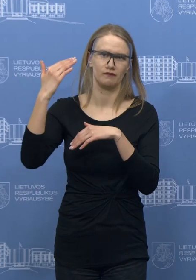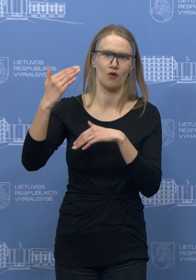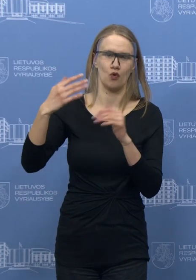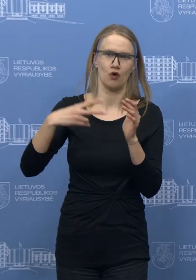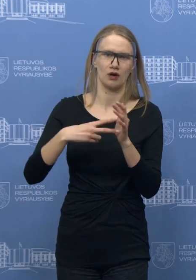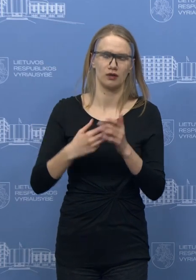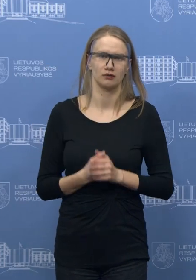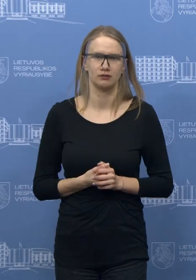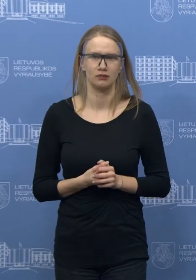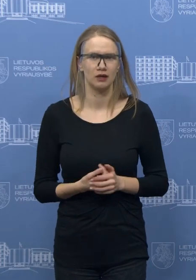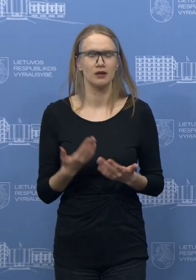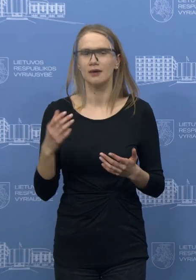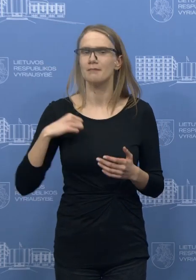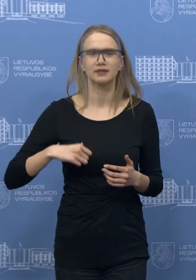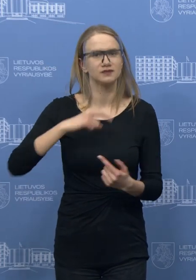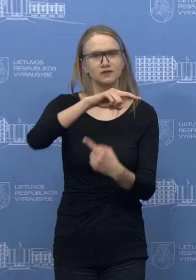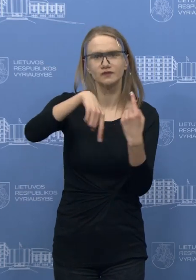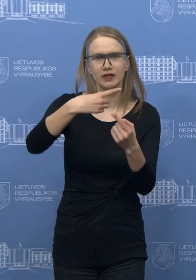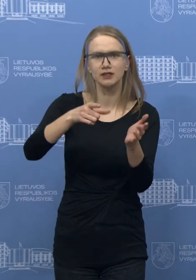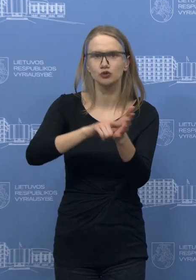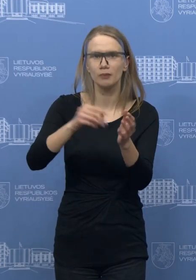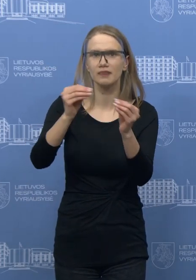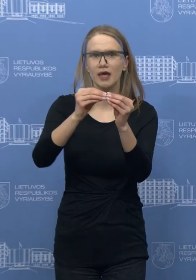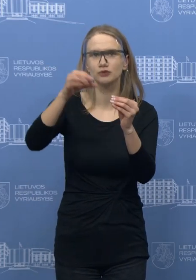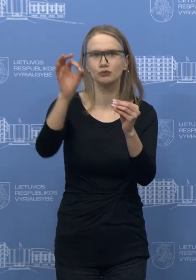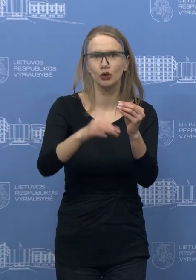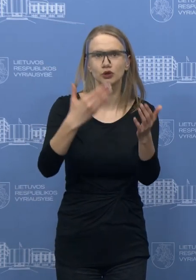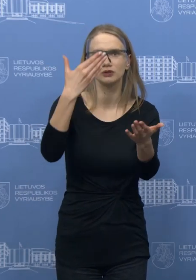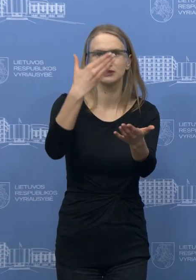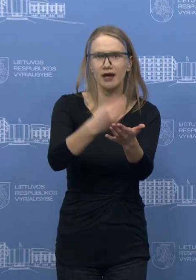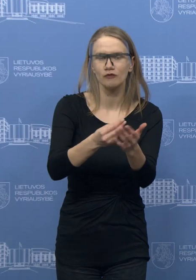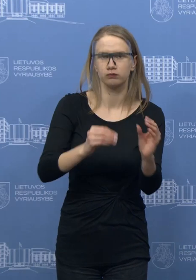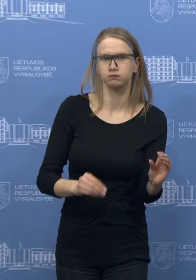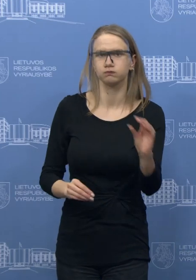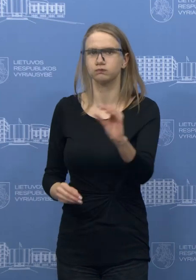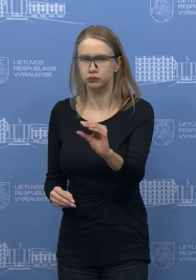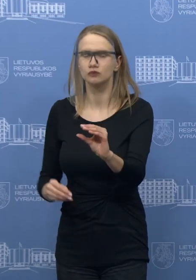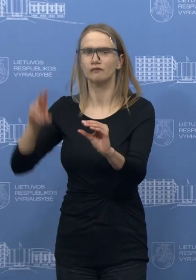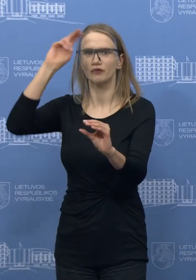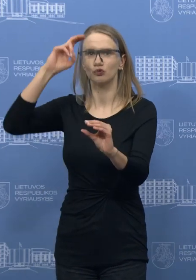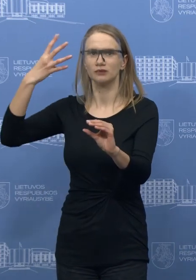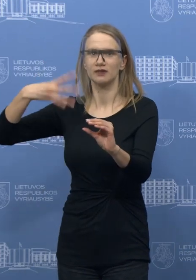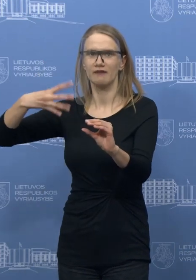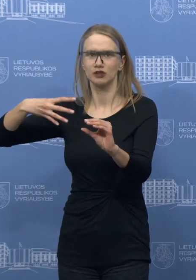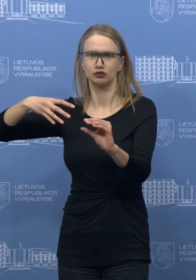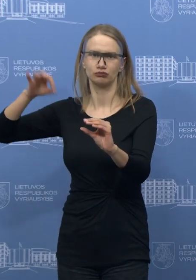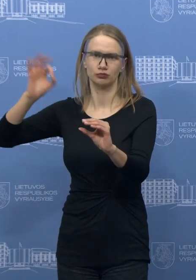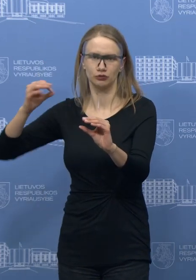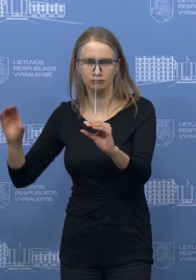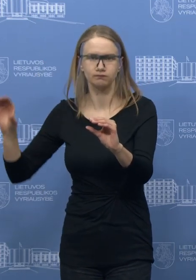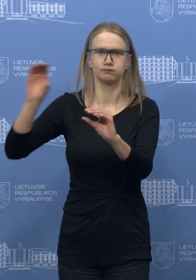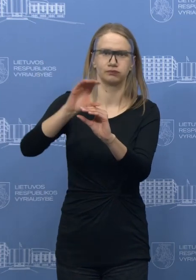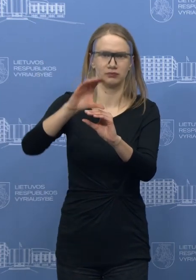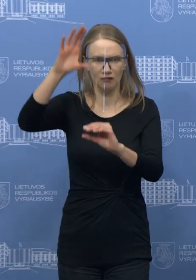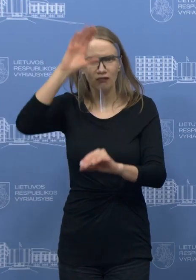indėlis ir pačio verslo. Esa 10 procentų suprantu, kad tai yra sunku priklausomai nuo įvairių verslų. Bet kalbėkime